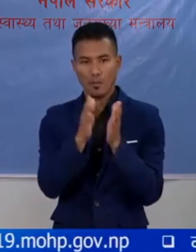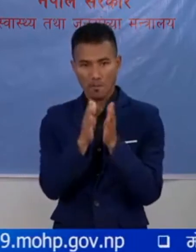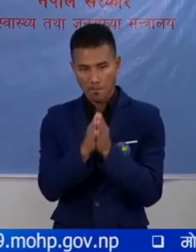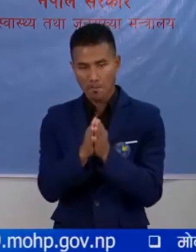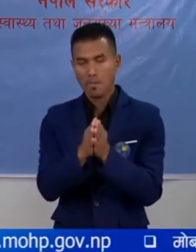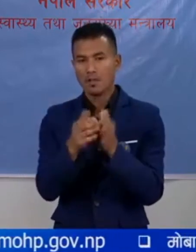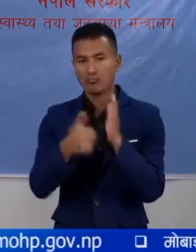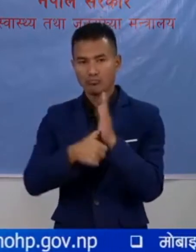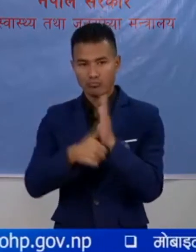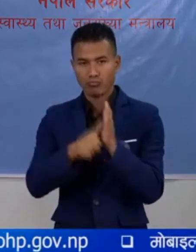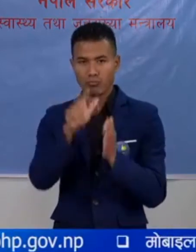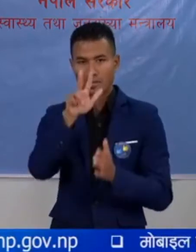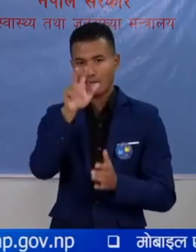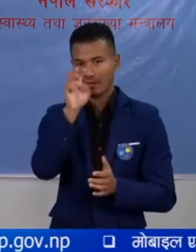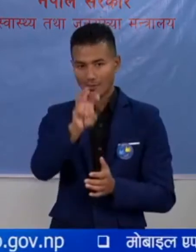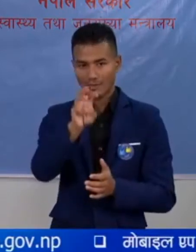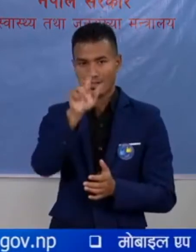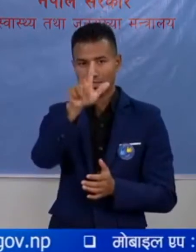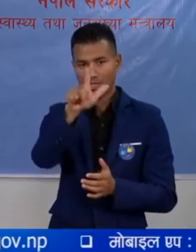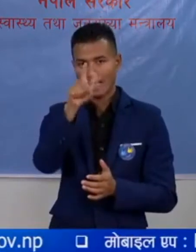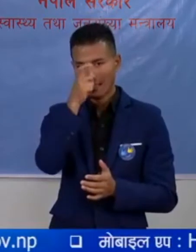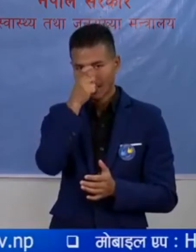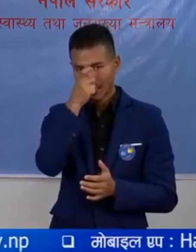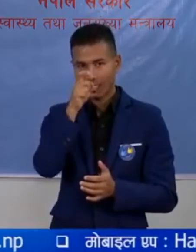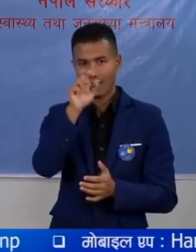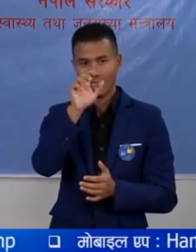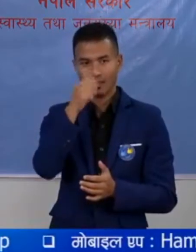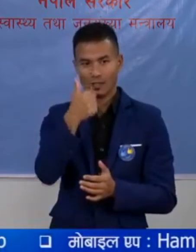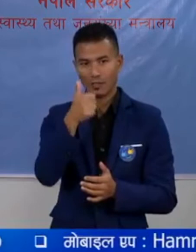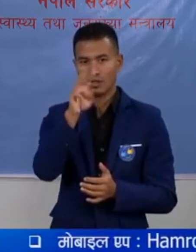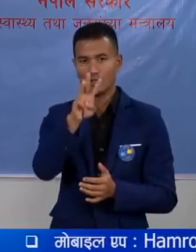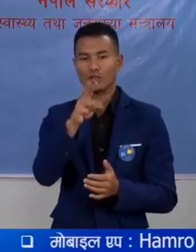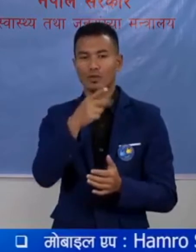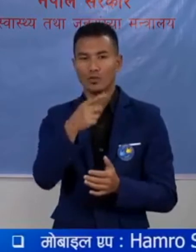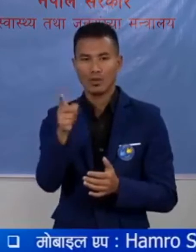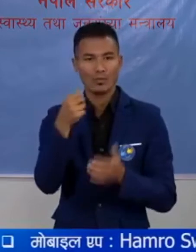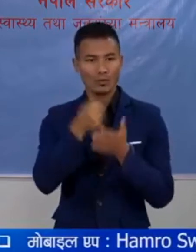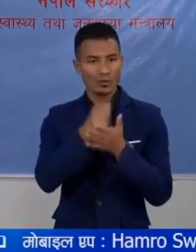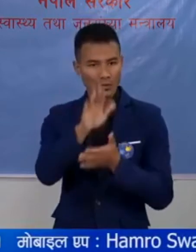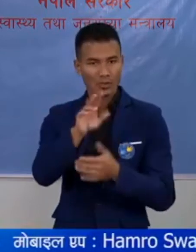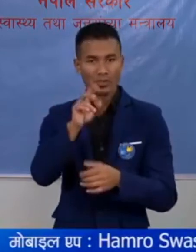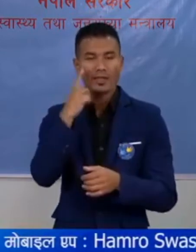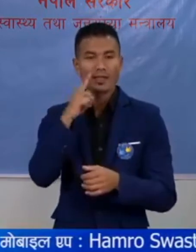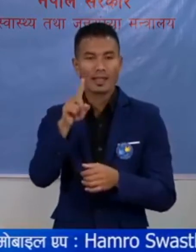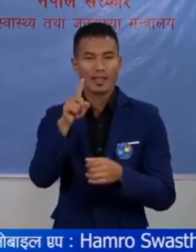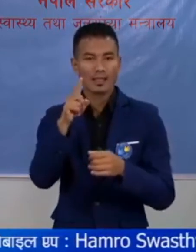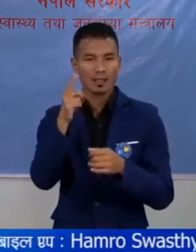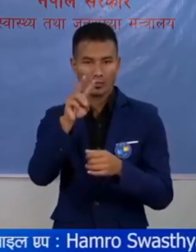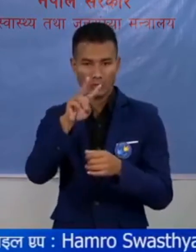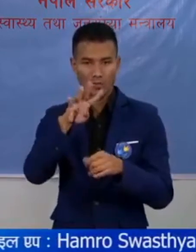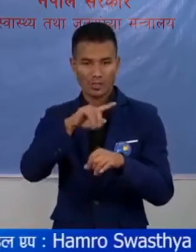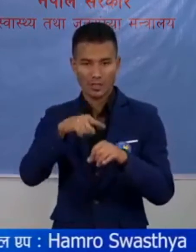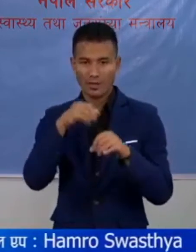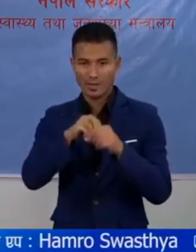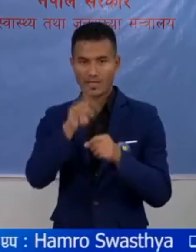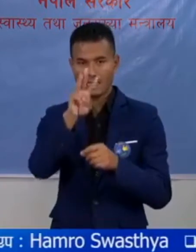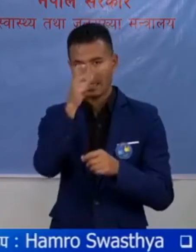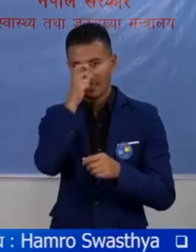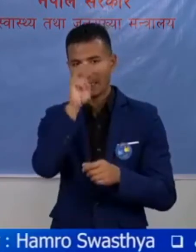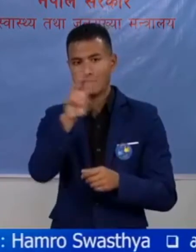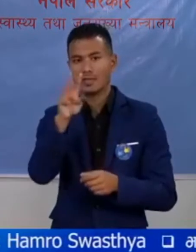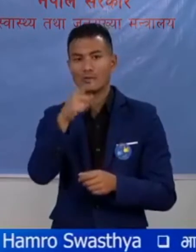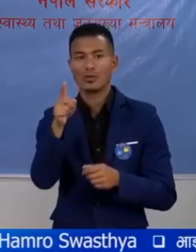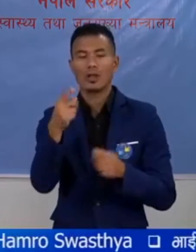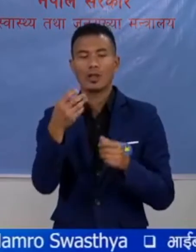संख्या 8703 फुगे को छू गत 24 गंटामा 333 वटा PCR